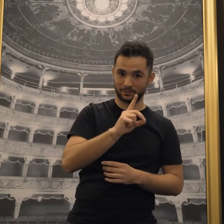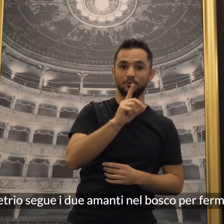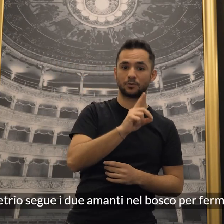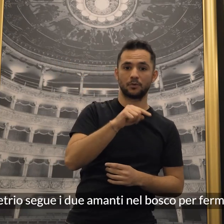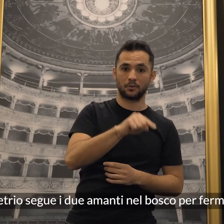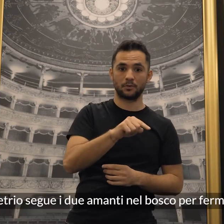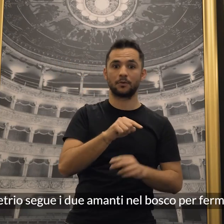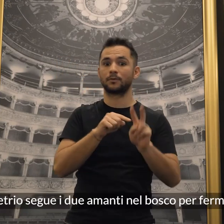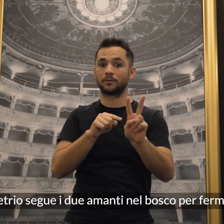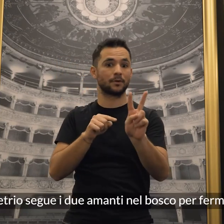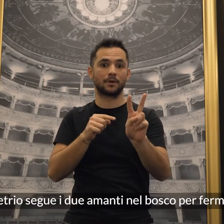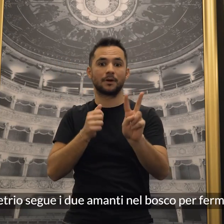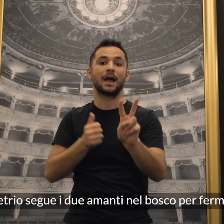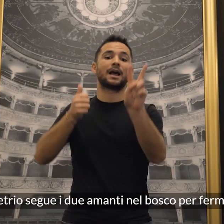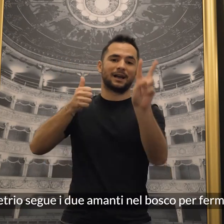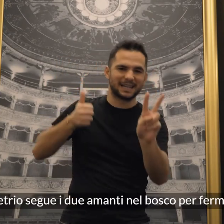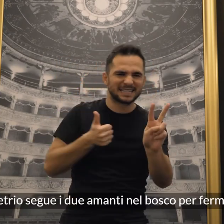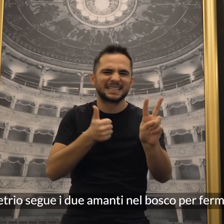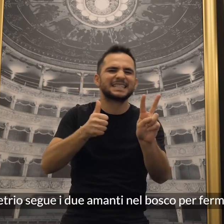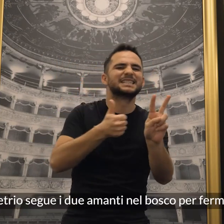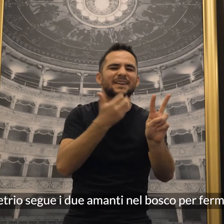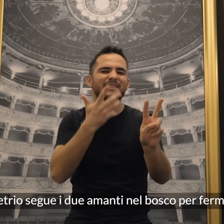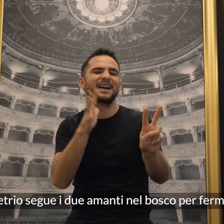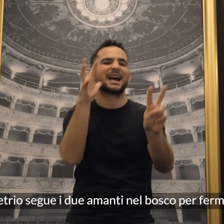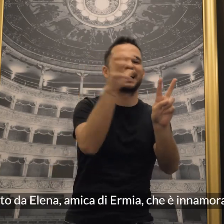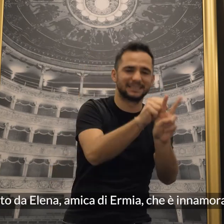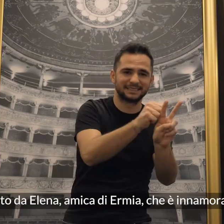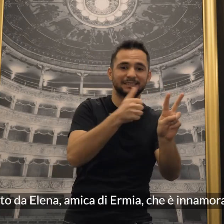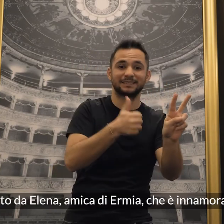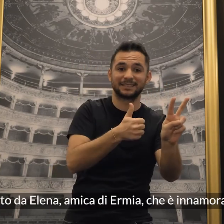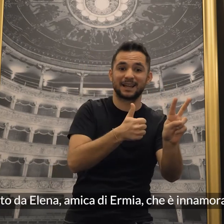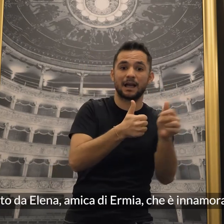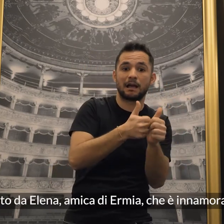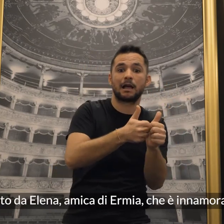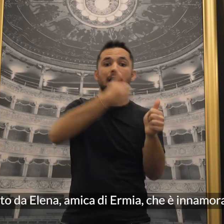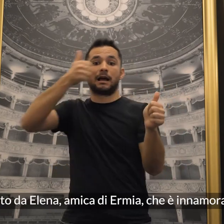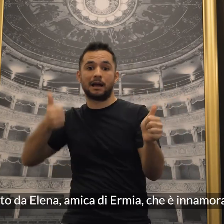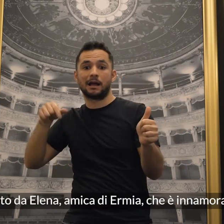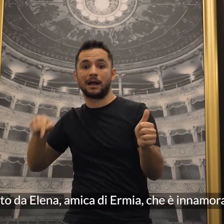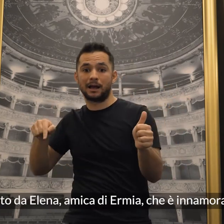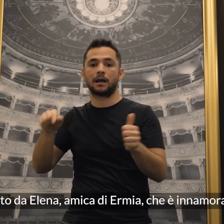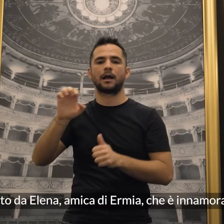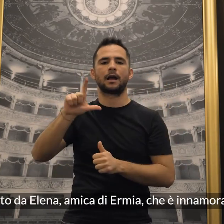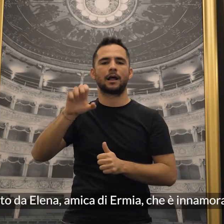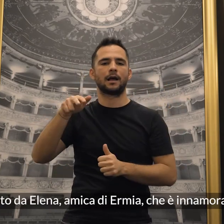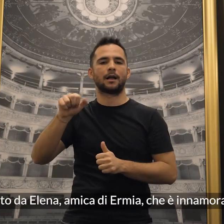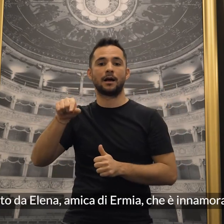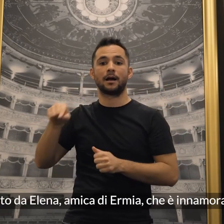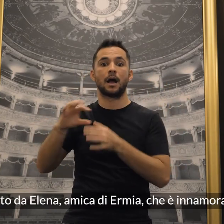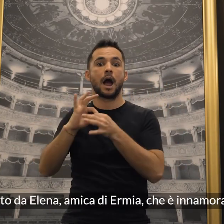Demetrio segue i due amanti nel bosco per fermarli ed è seguito da Elena, amica di Ermia, che è innamorata